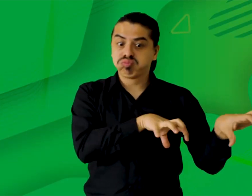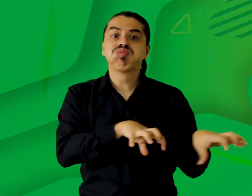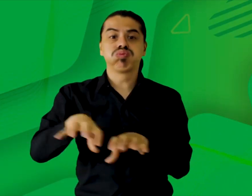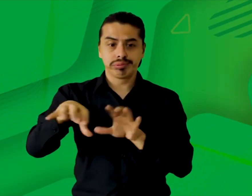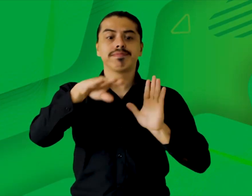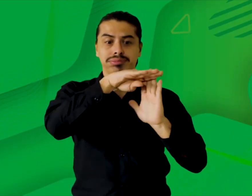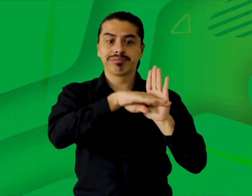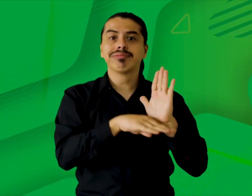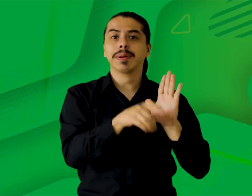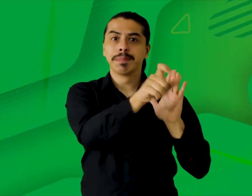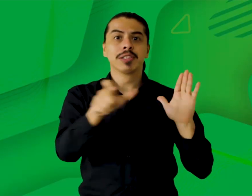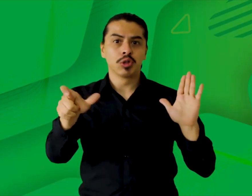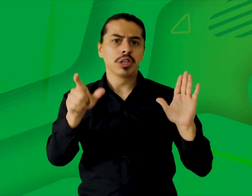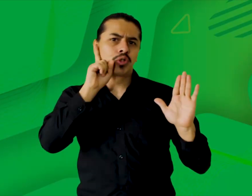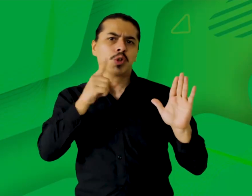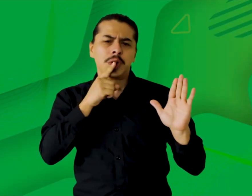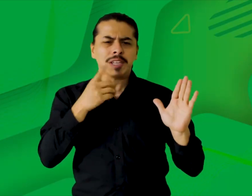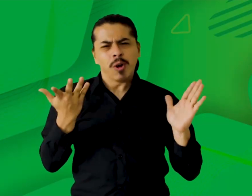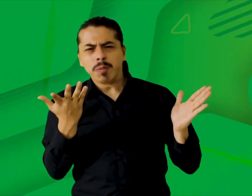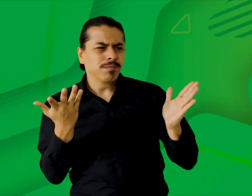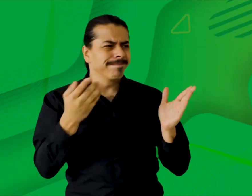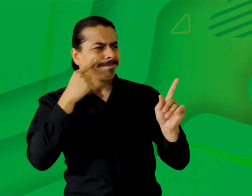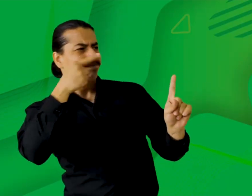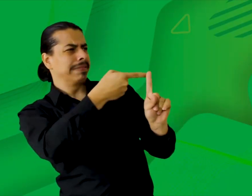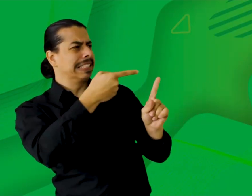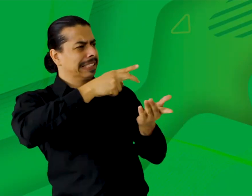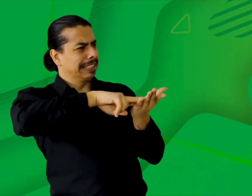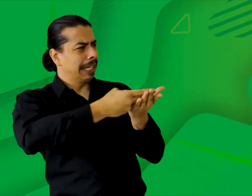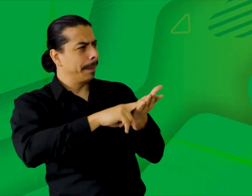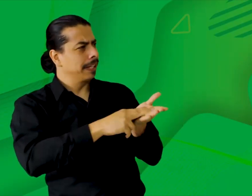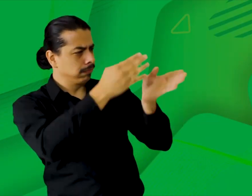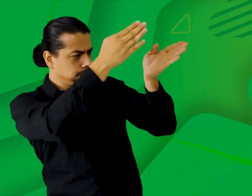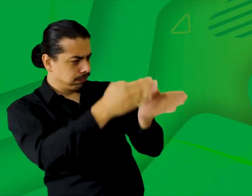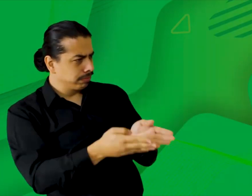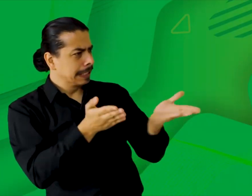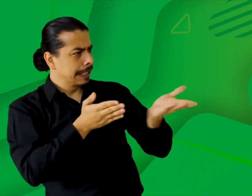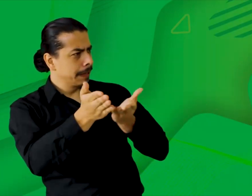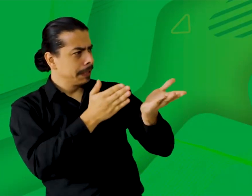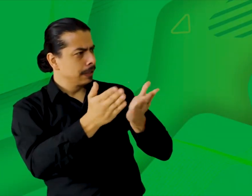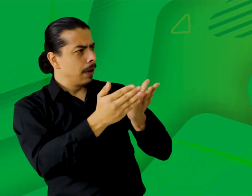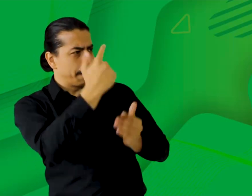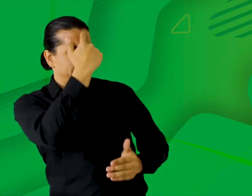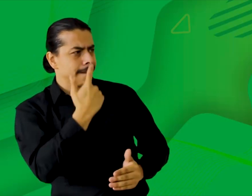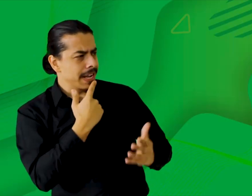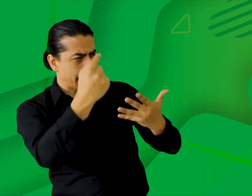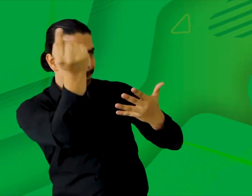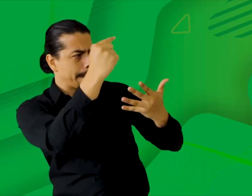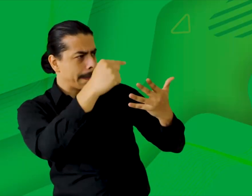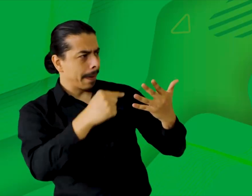Igualmente, sobre la conducta de los intérpretes y las inquietudes de las personas sordas frente a los requisitos de perfil de